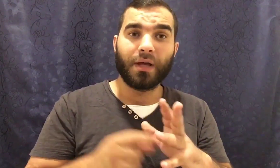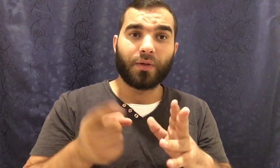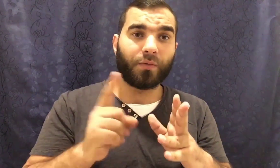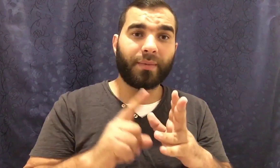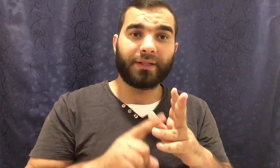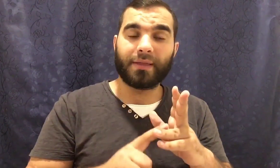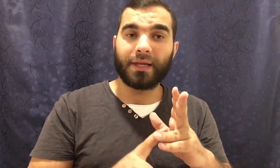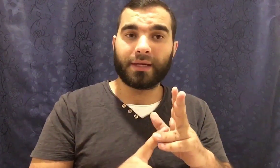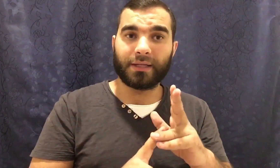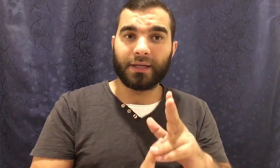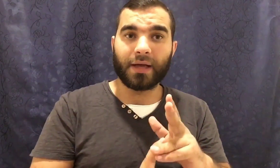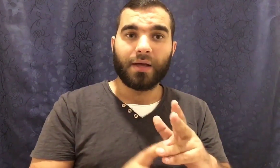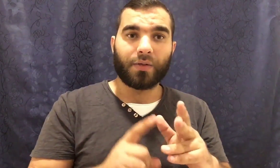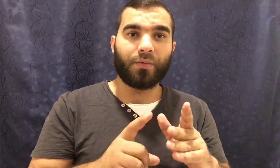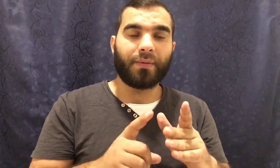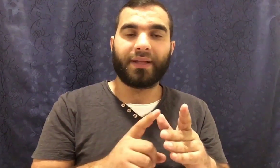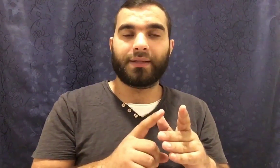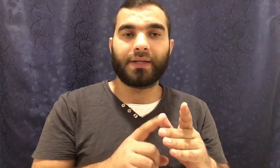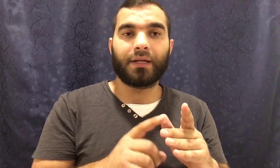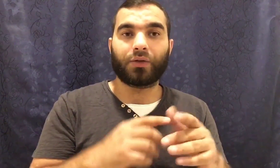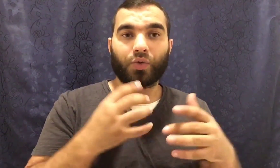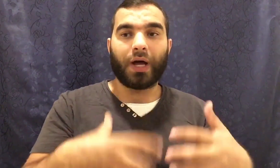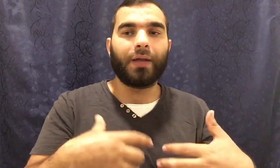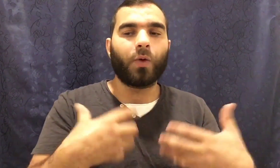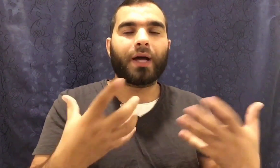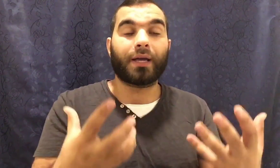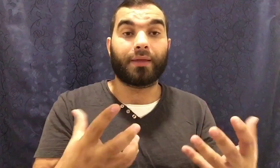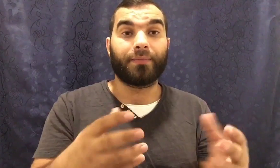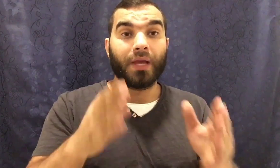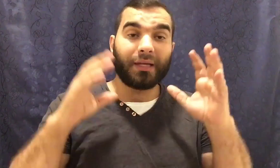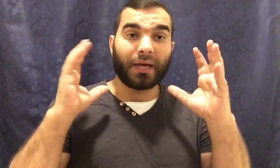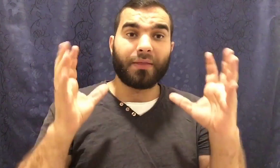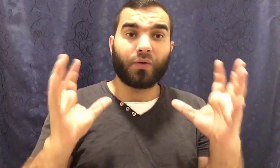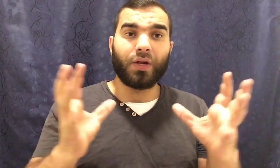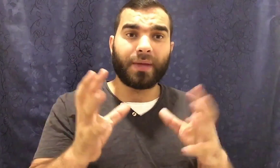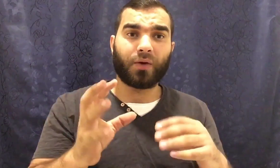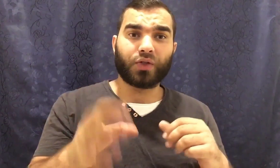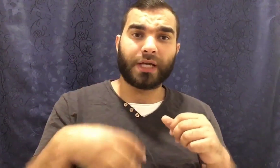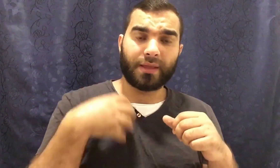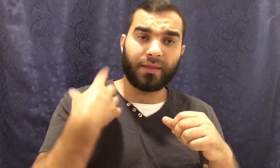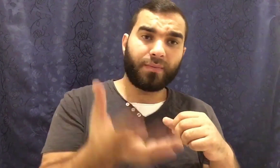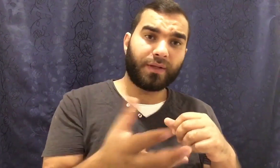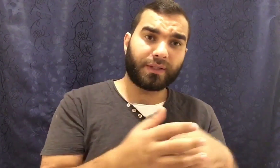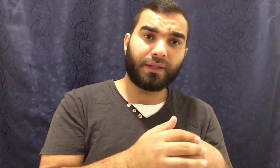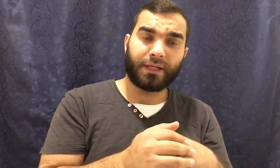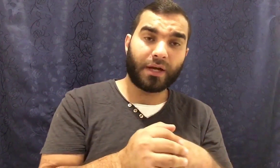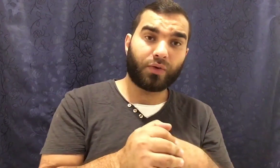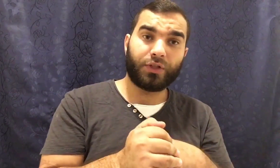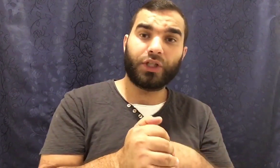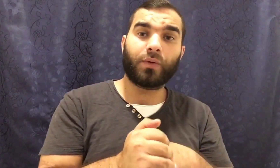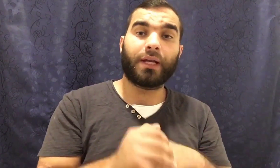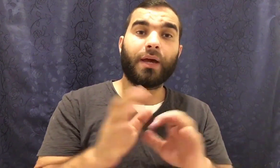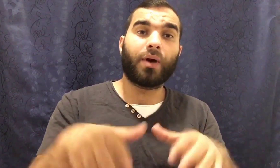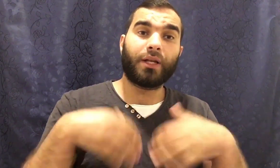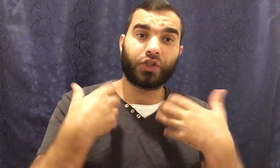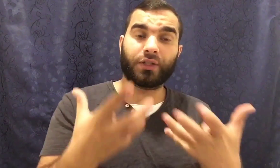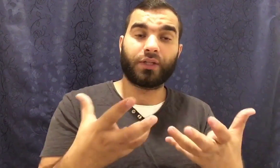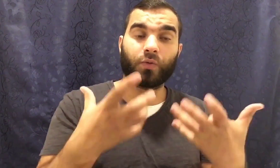ثم بعد ذلك الكلة ثم بعد ذلك الطحال وهكذا هذا كل ما يخص هل الذئب يستطيع ان يأكل الجن ولا لا وهل الشاطين